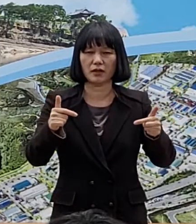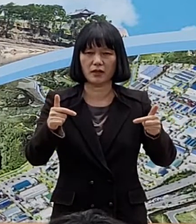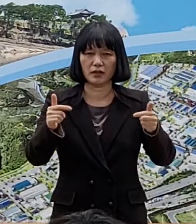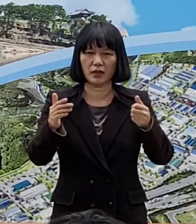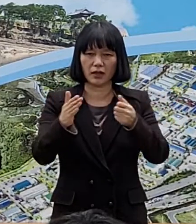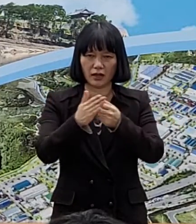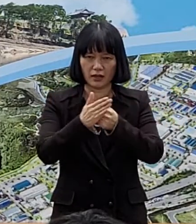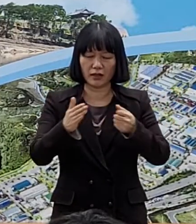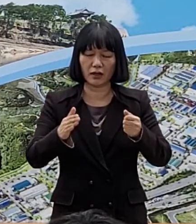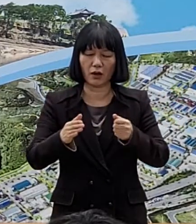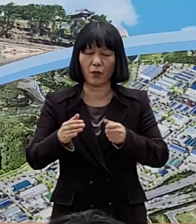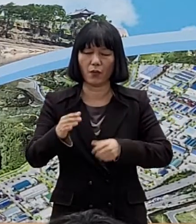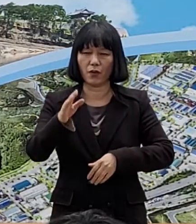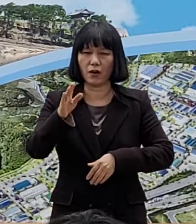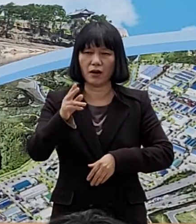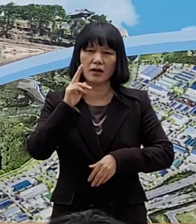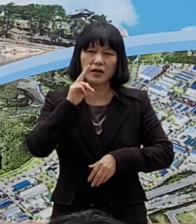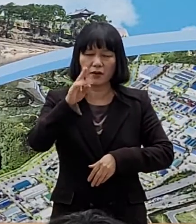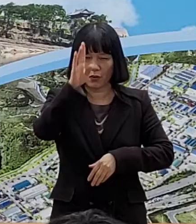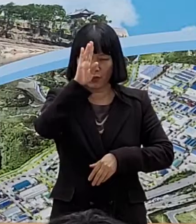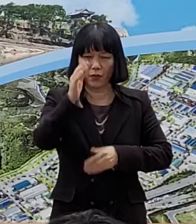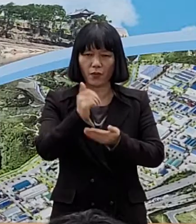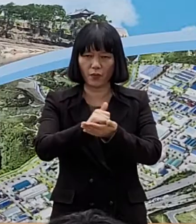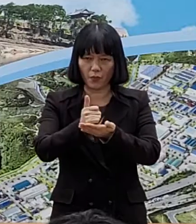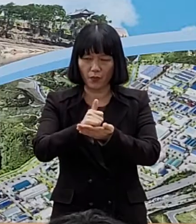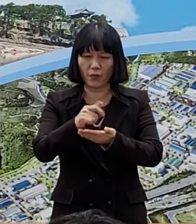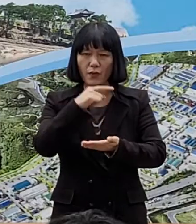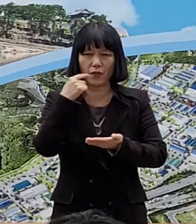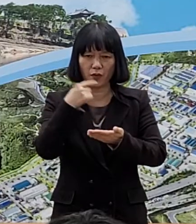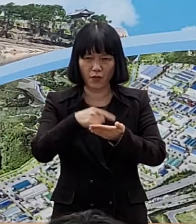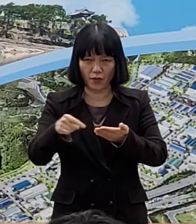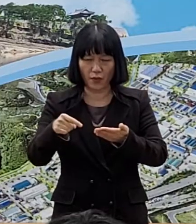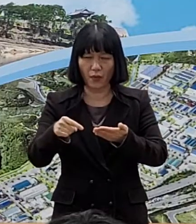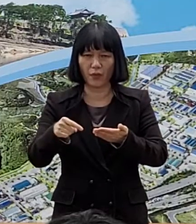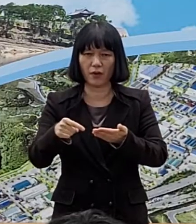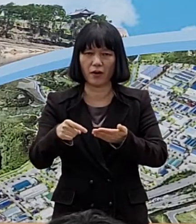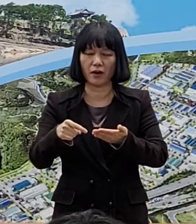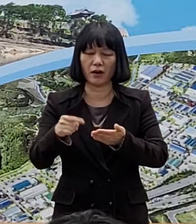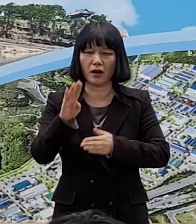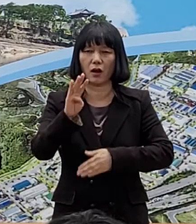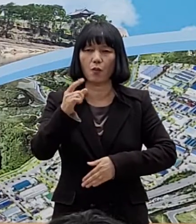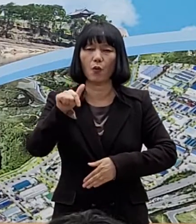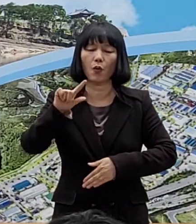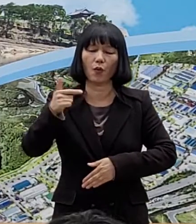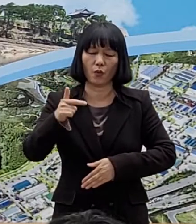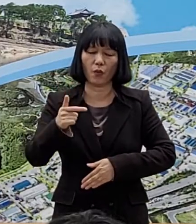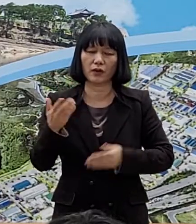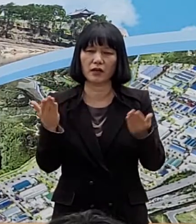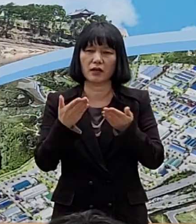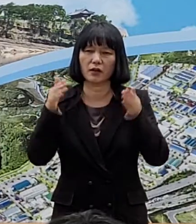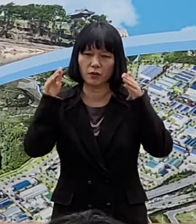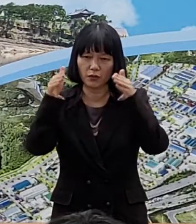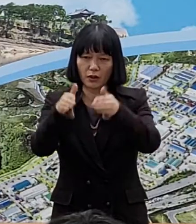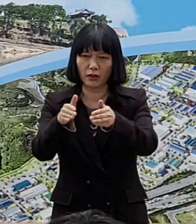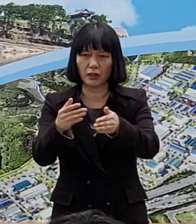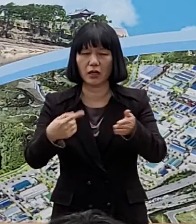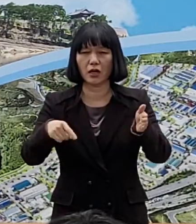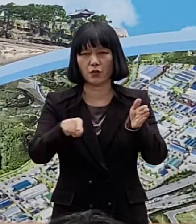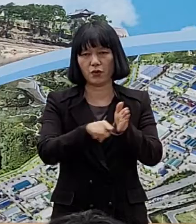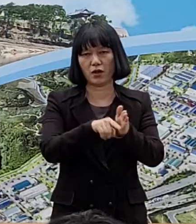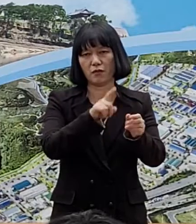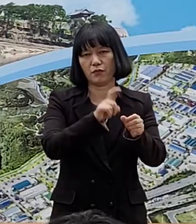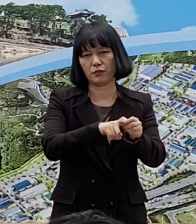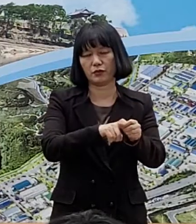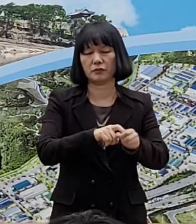코로나19 위중증 사망 피해 최소화의 보건 당국의 영향을 집중하기